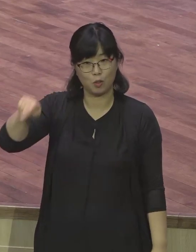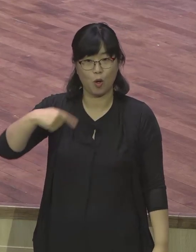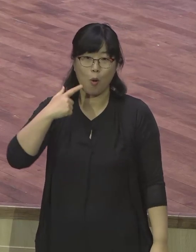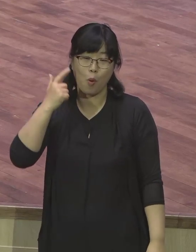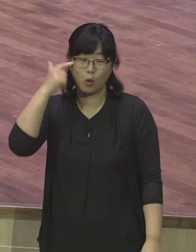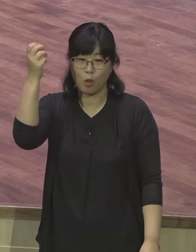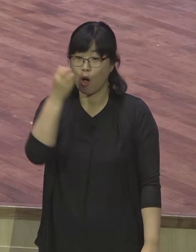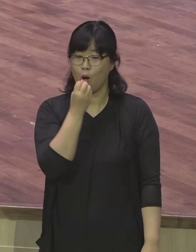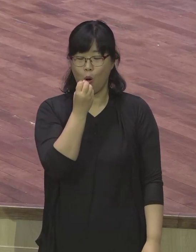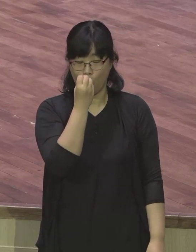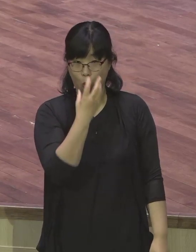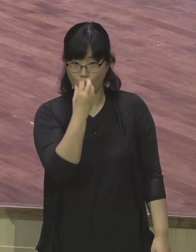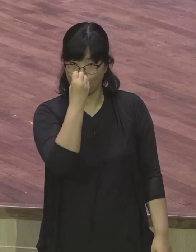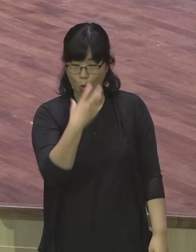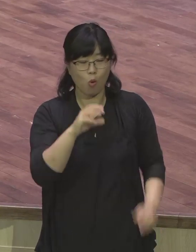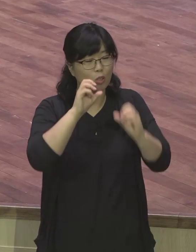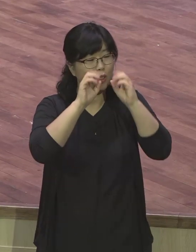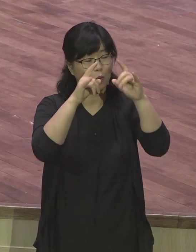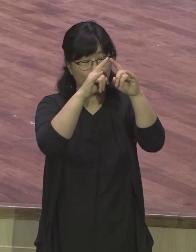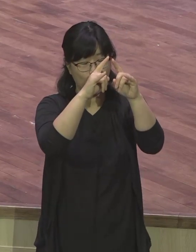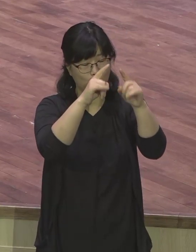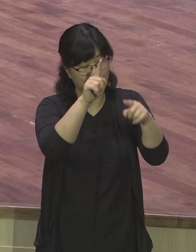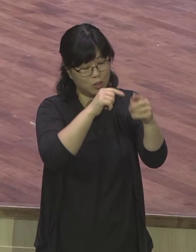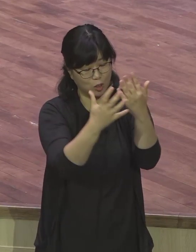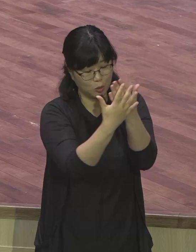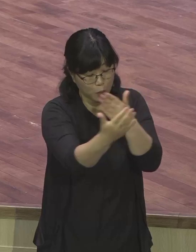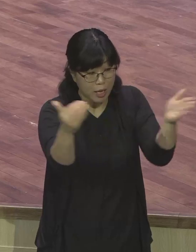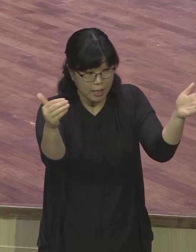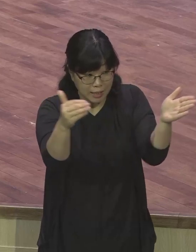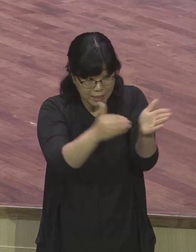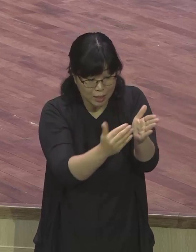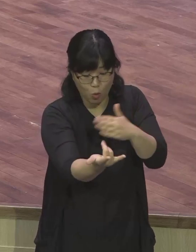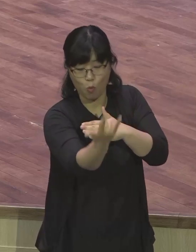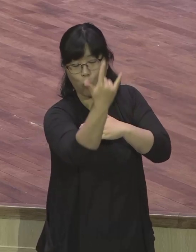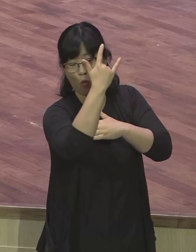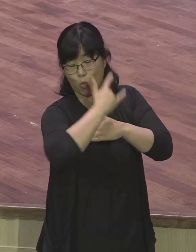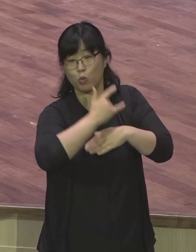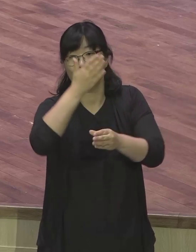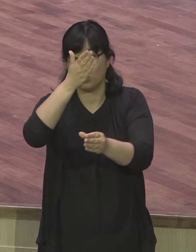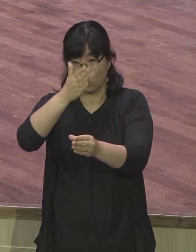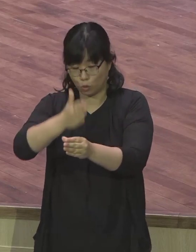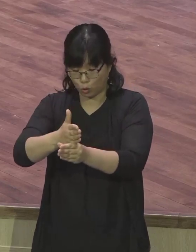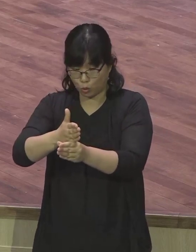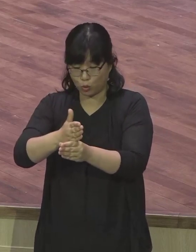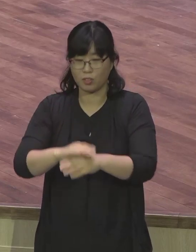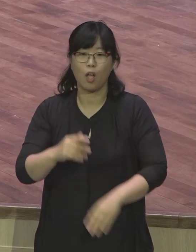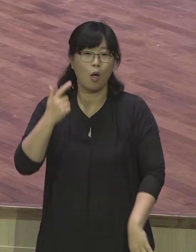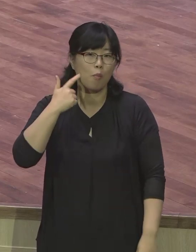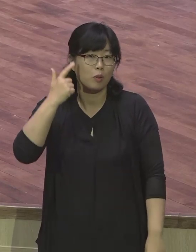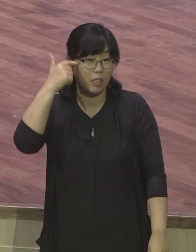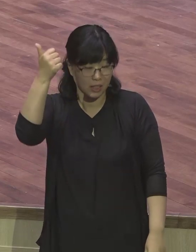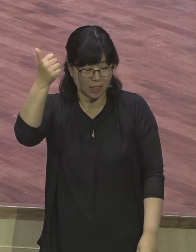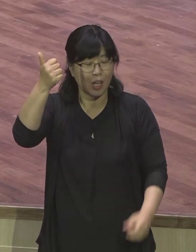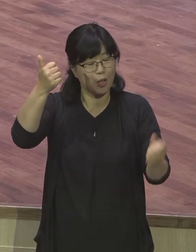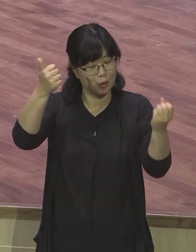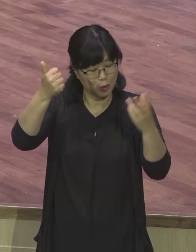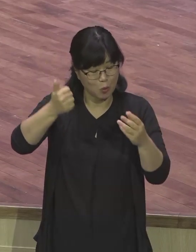전도집회를 마치시고 우리 한국으로 돌아오고 계시는 중입니다 단임 목사님과 우리 사역을 위해서 일심 전심 지속으로